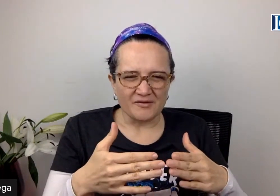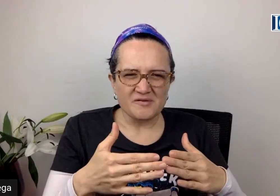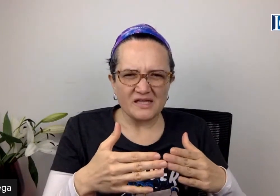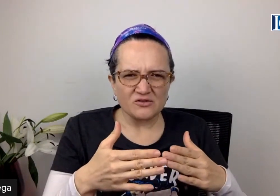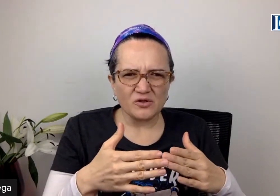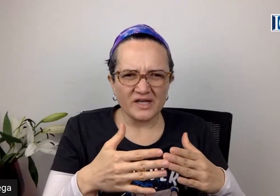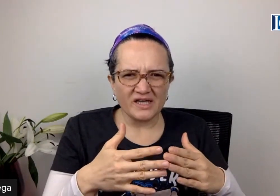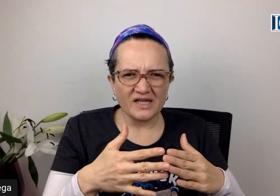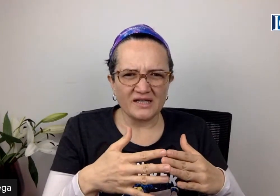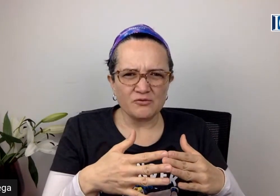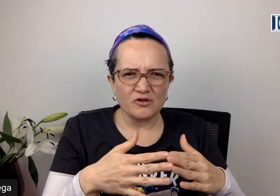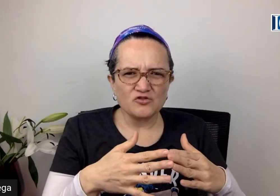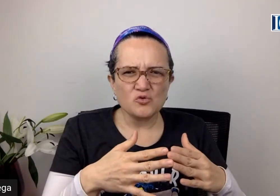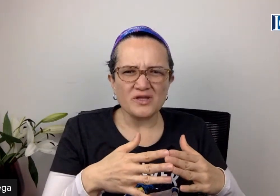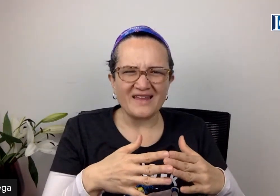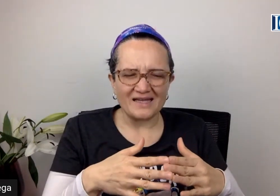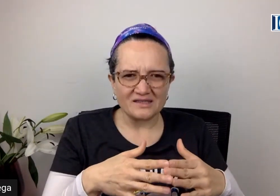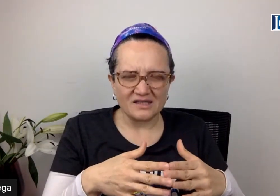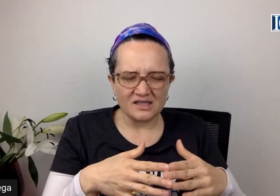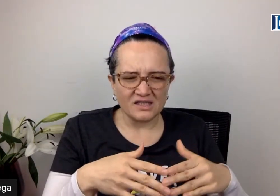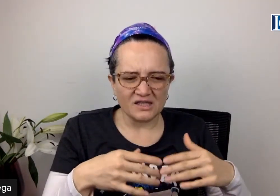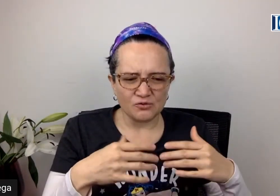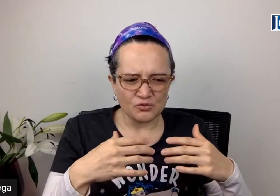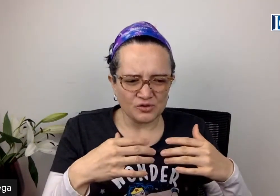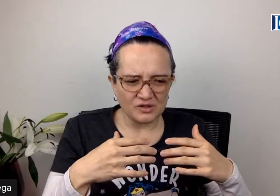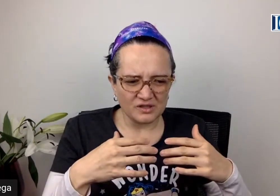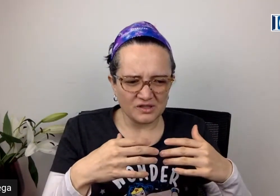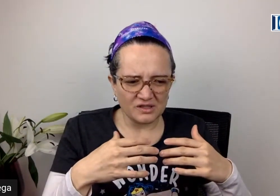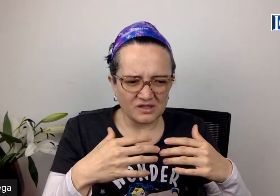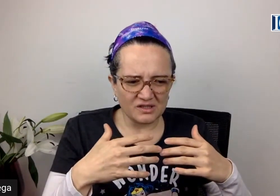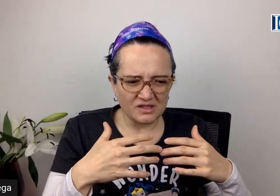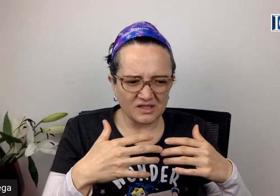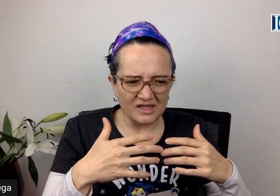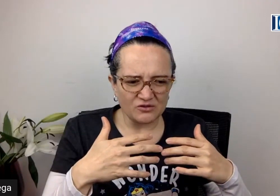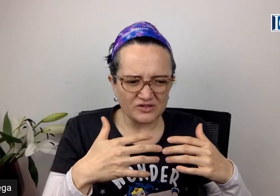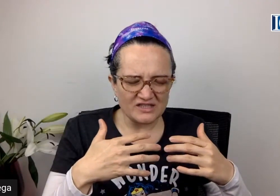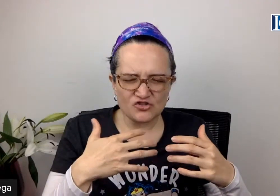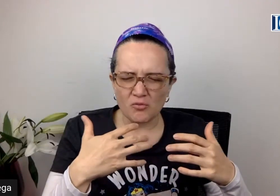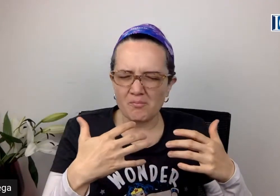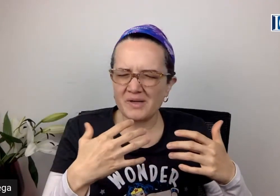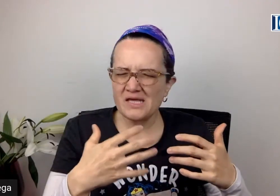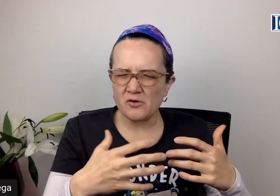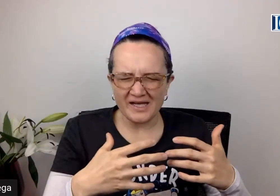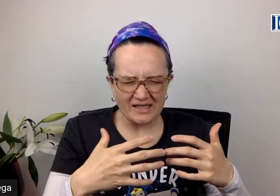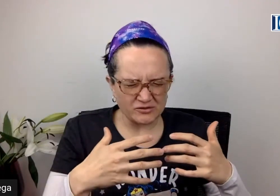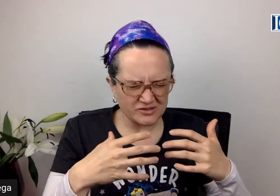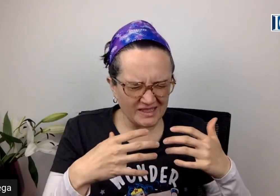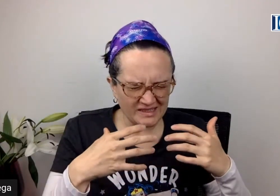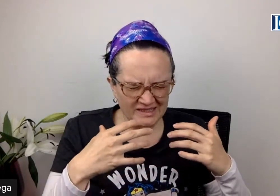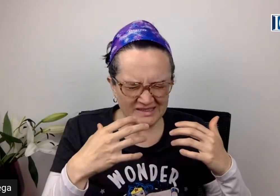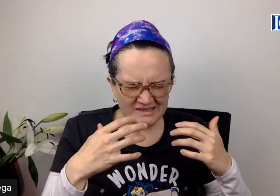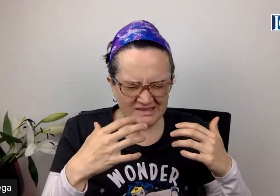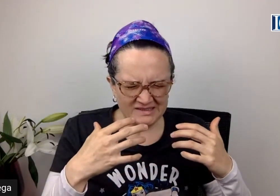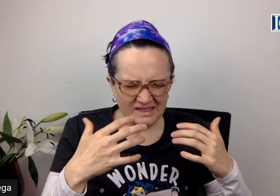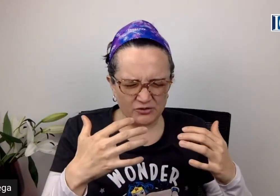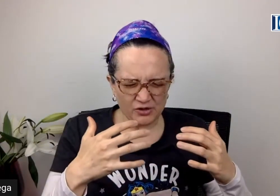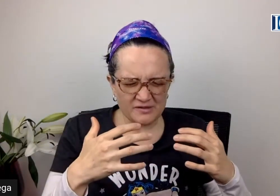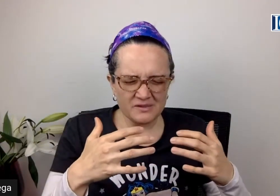viviendo en una oscuridad, en algo tan sombrío, en algo tan horrible